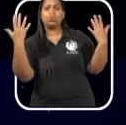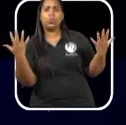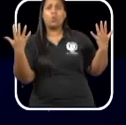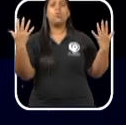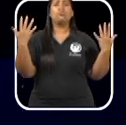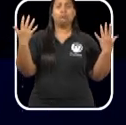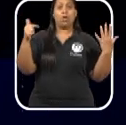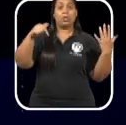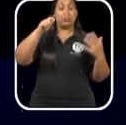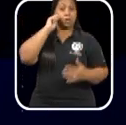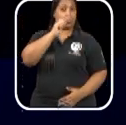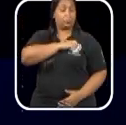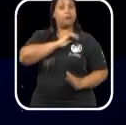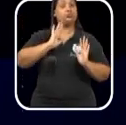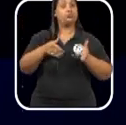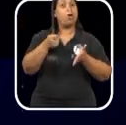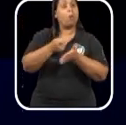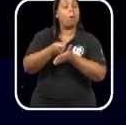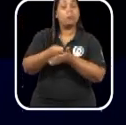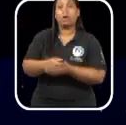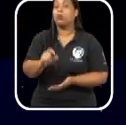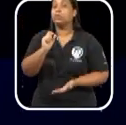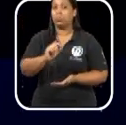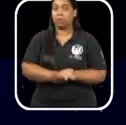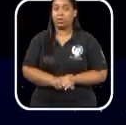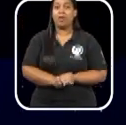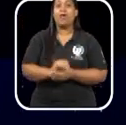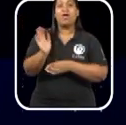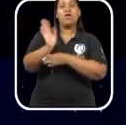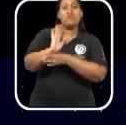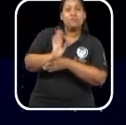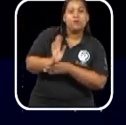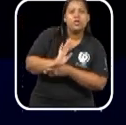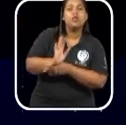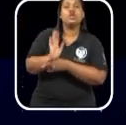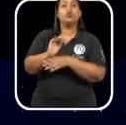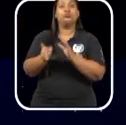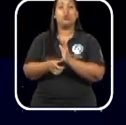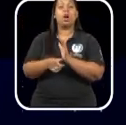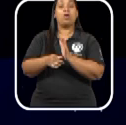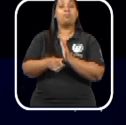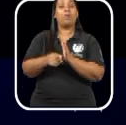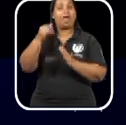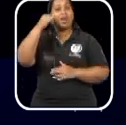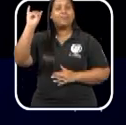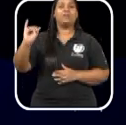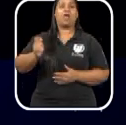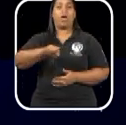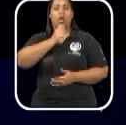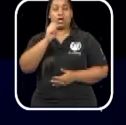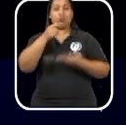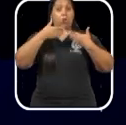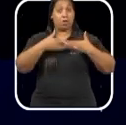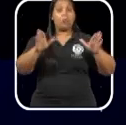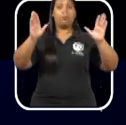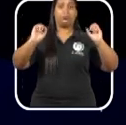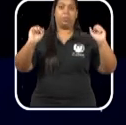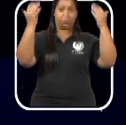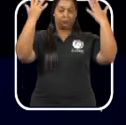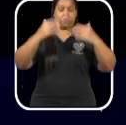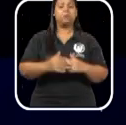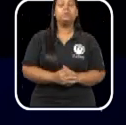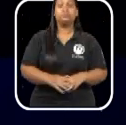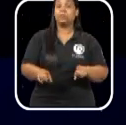no município, que já são obrigados a exibir vídeos educativos antidrogas na abertura desses eventos.